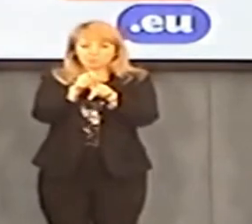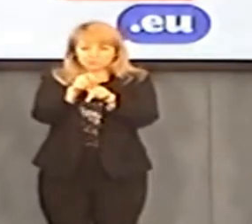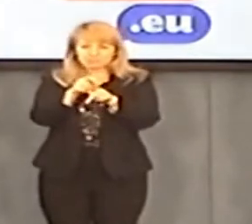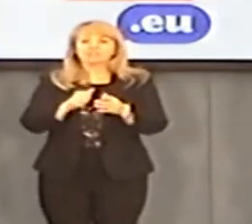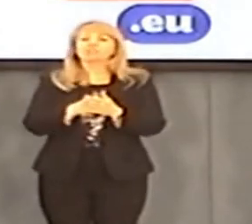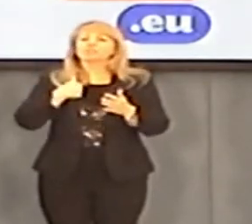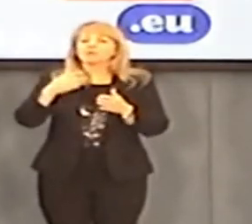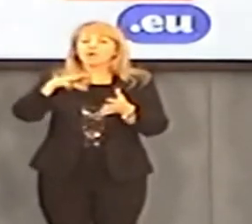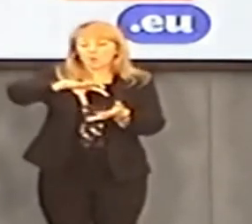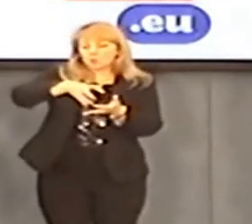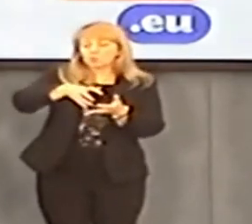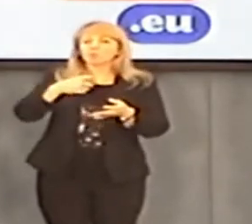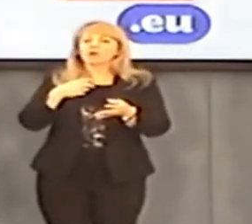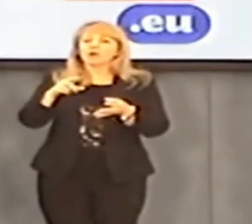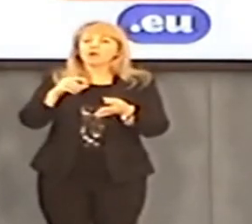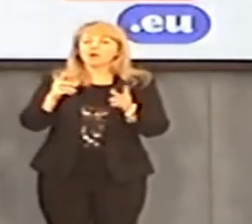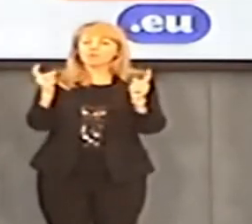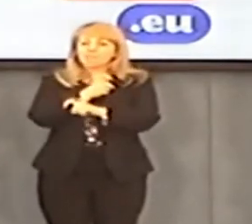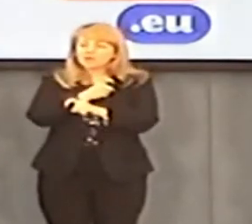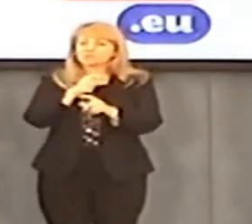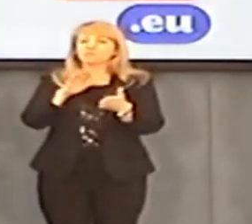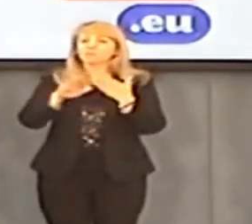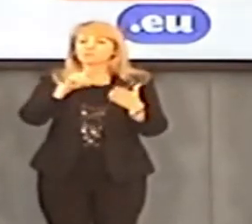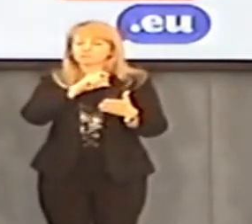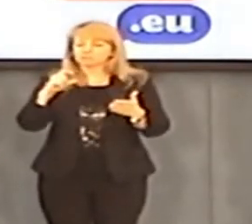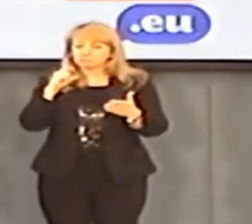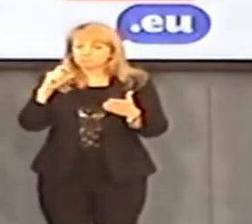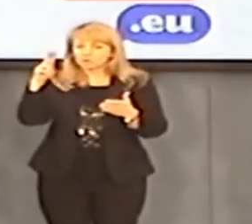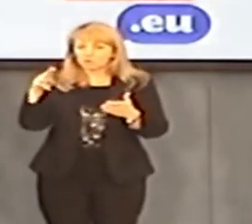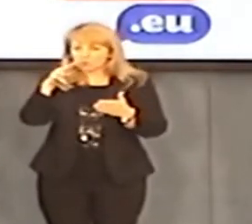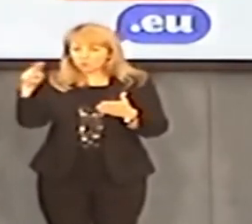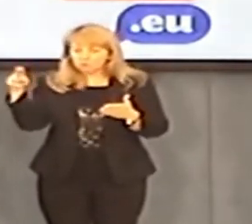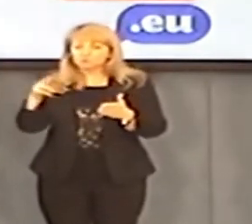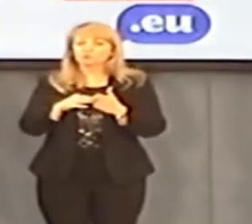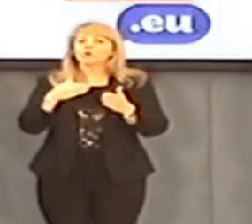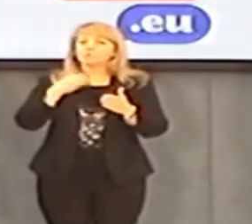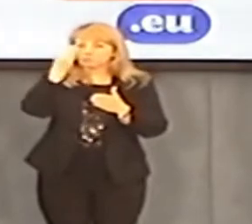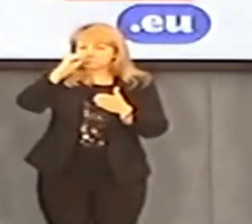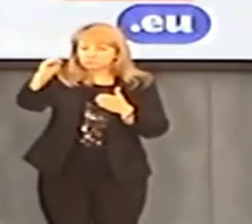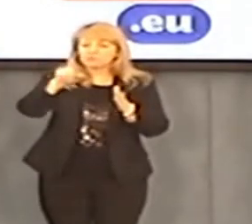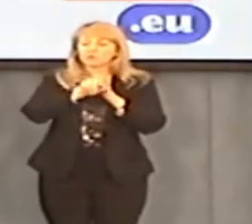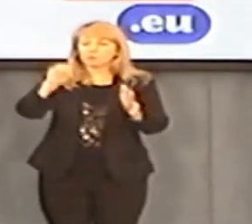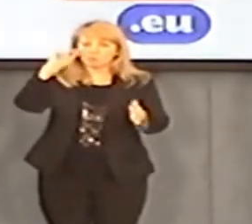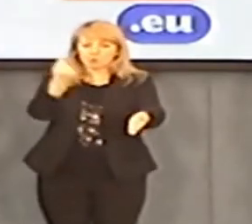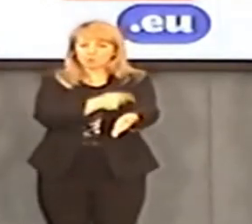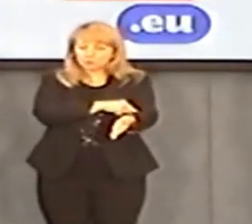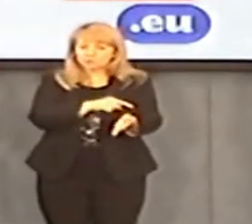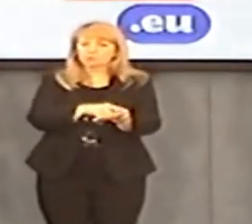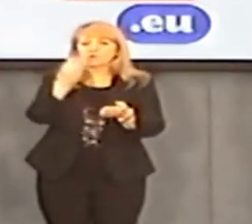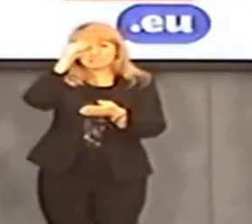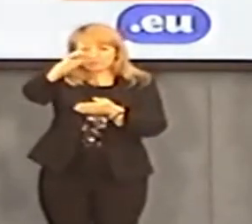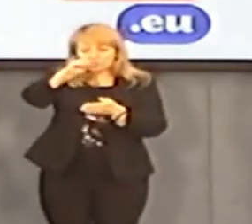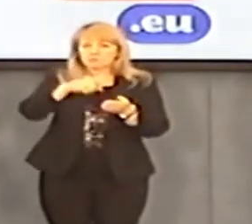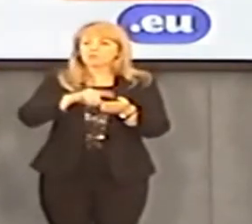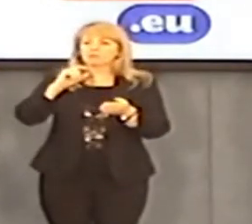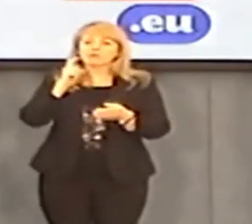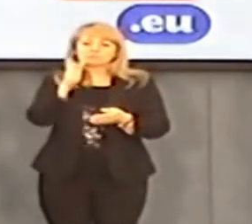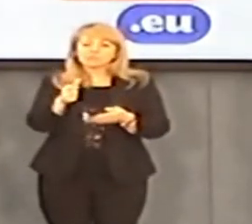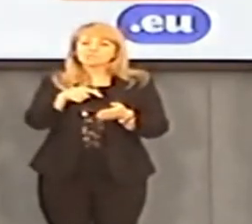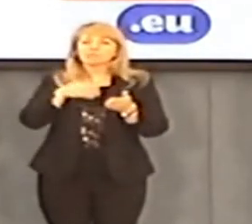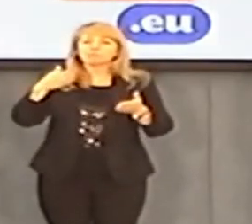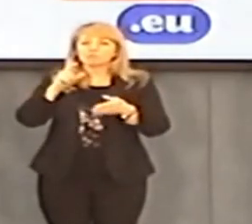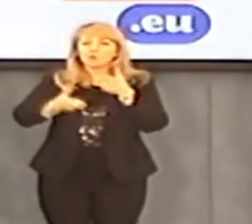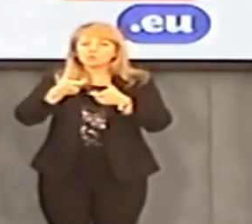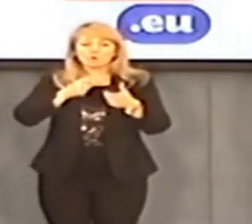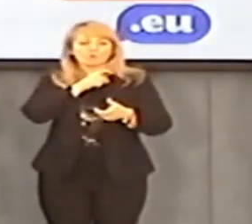2 października zespół świeckiego państwa wystosował do prokuratury zawiadomienie o